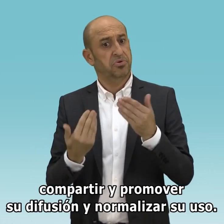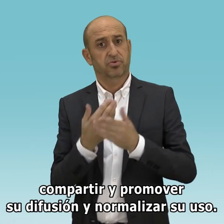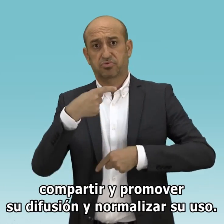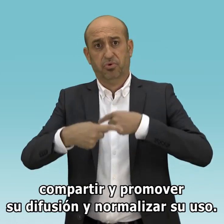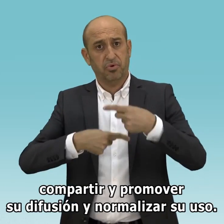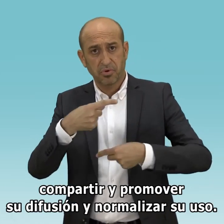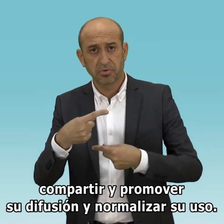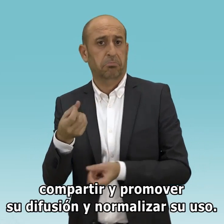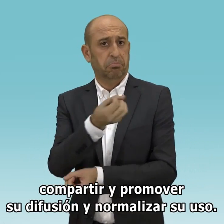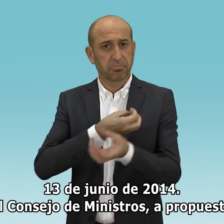normalizar su uso.